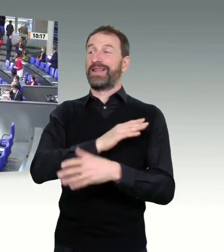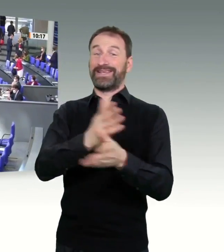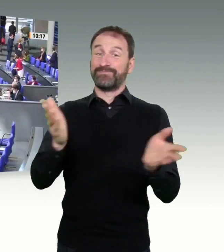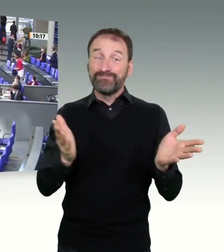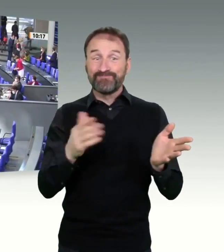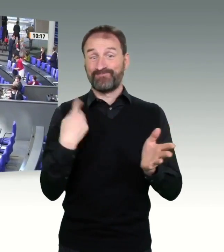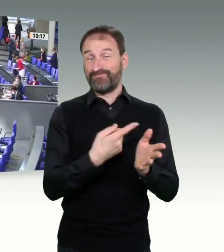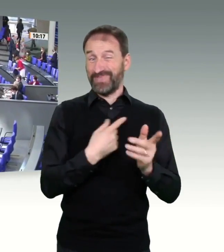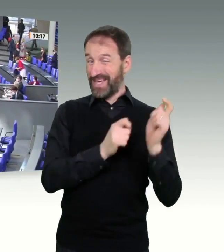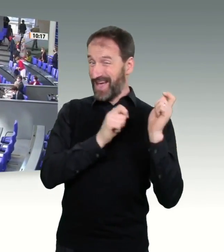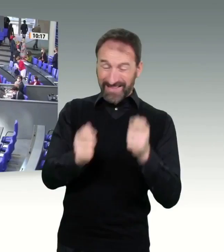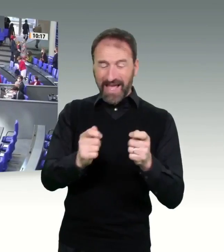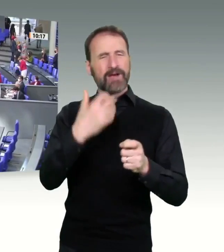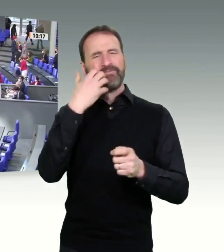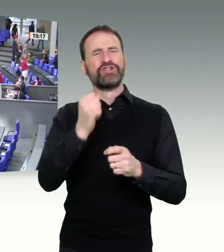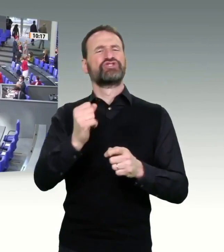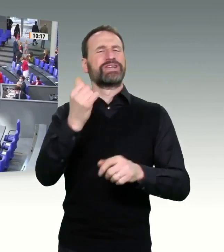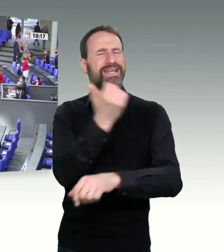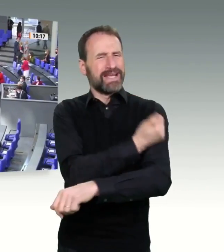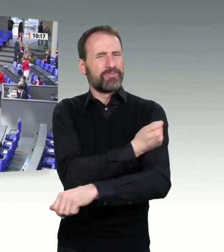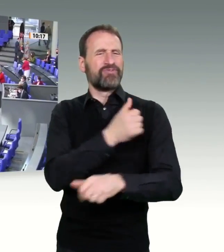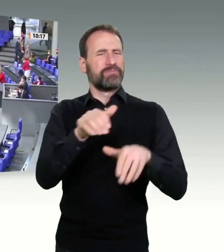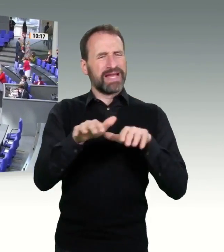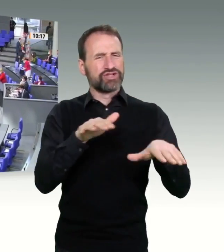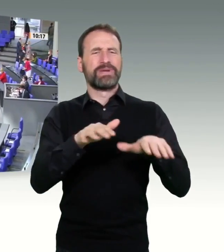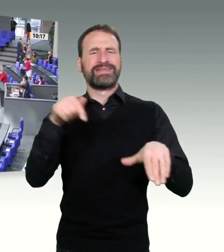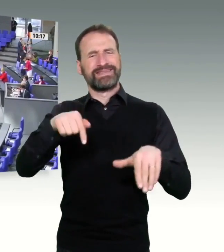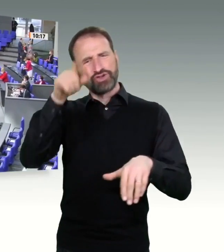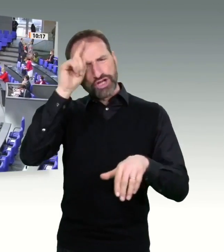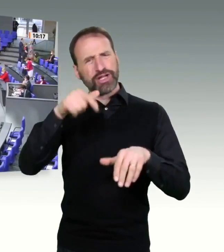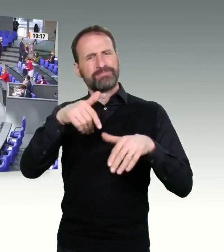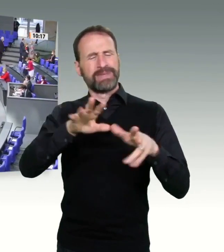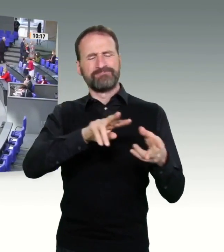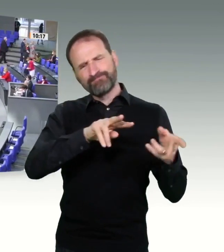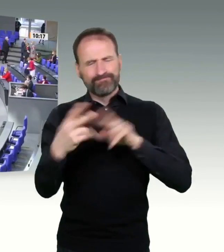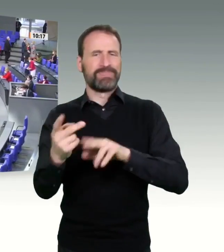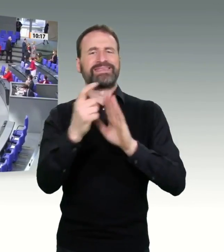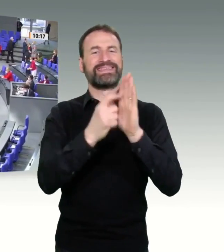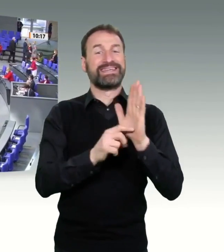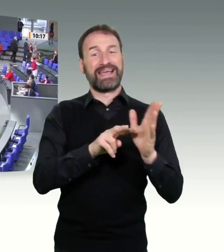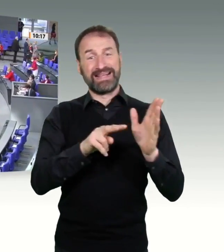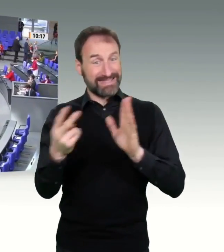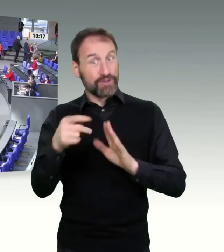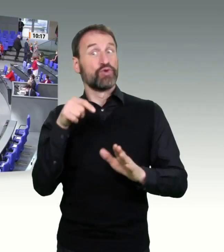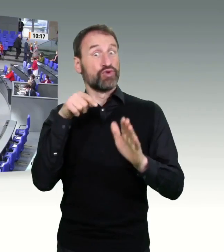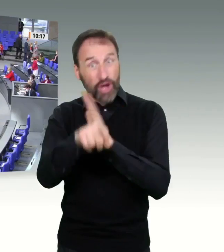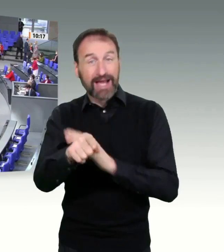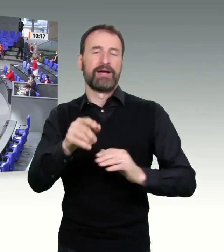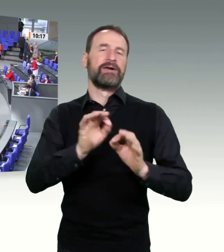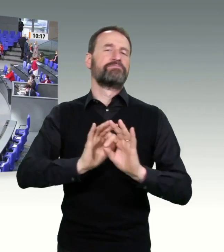in Deutschland digitalisieren und damit verbessern. Ich weiß, was Sie jetzt sagen werden. Impfen